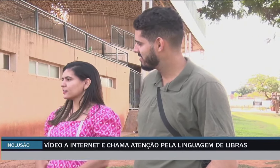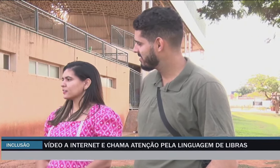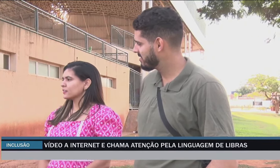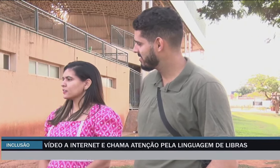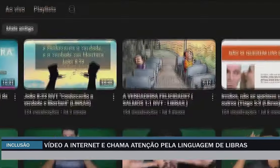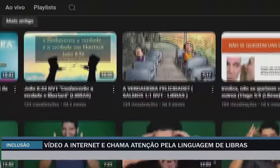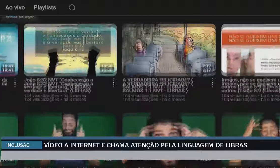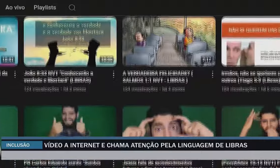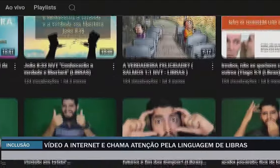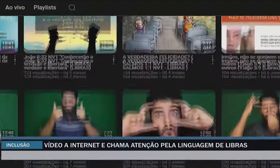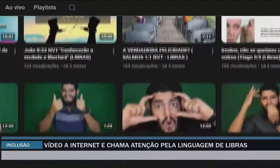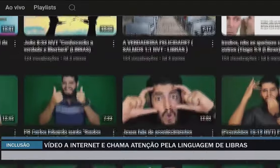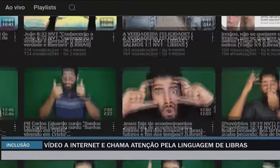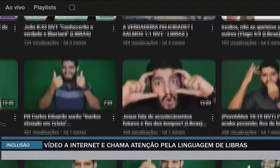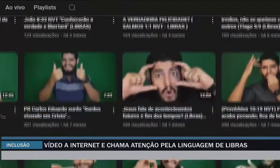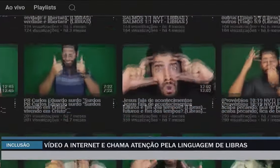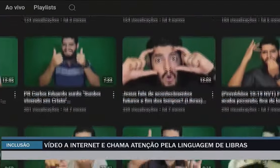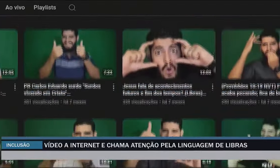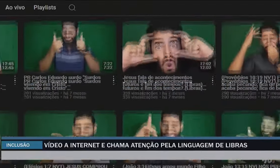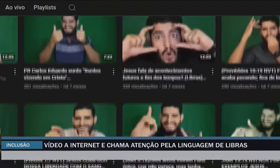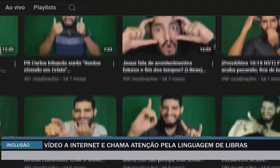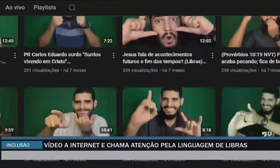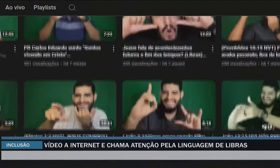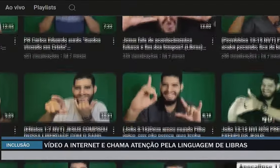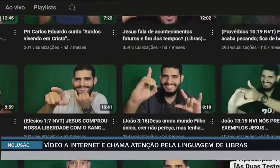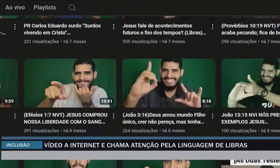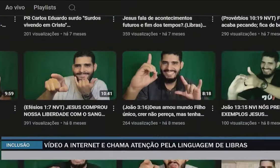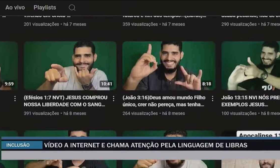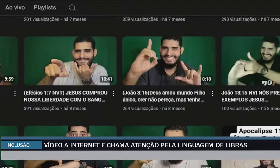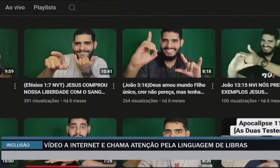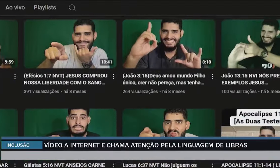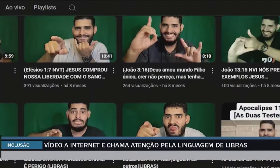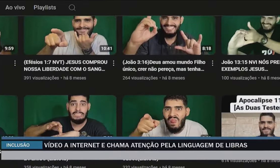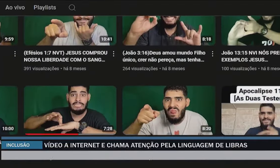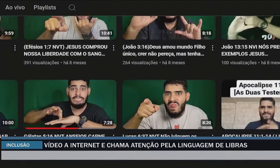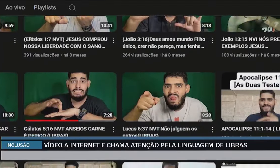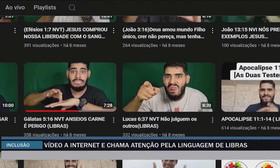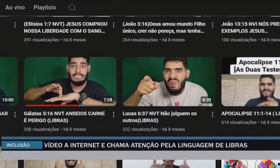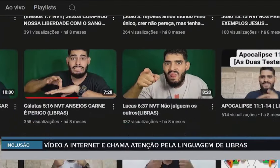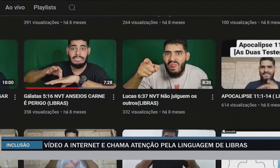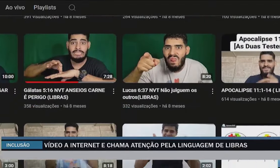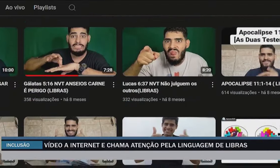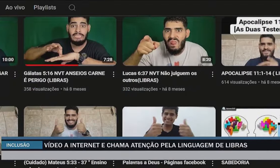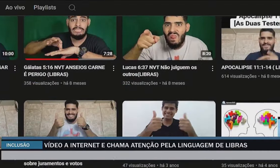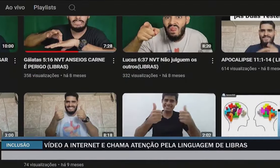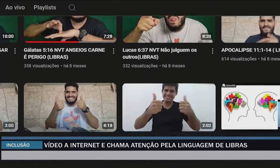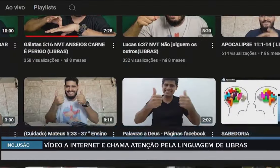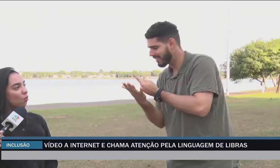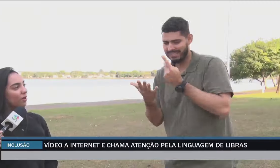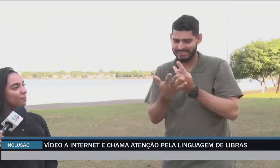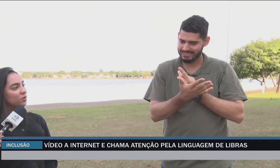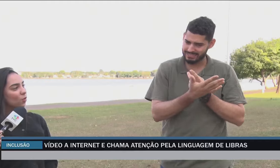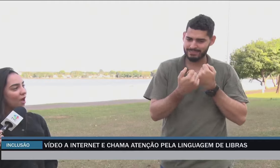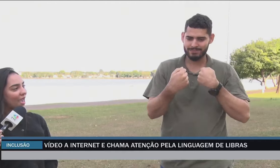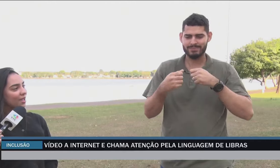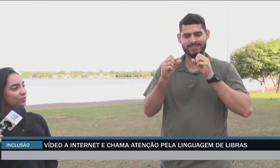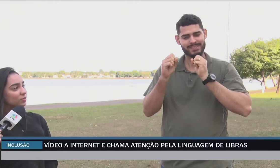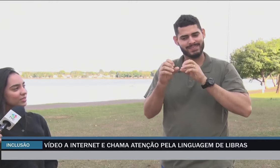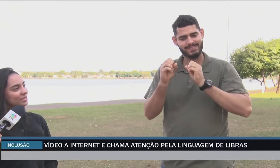celulose e nas horas vagas faz vídeo levando a palavra de Deus na linguagem de Libras. Ele conta o que